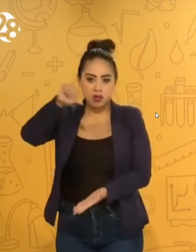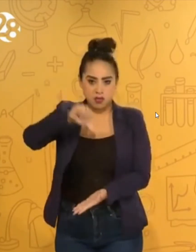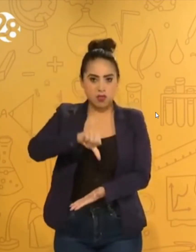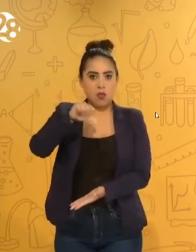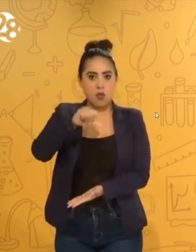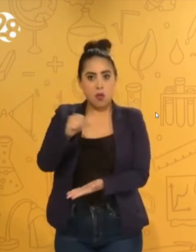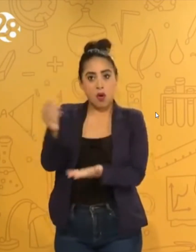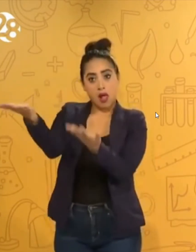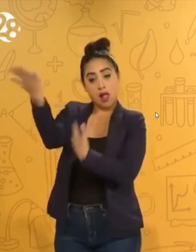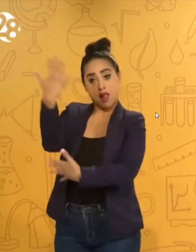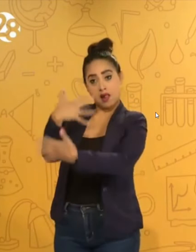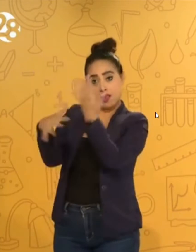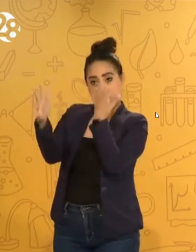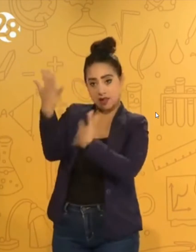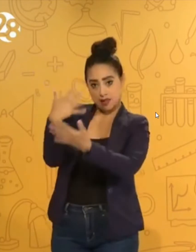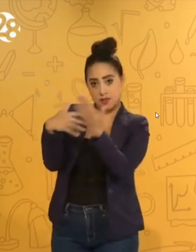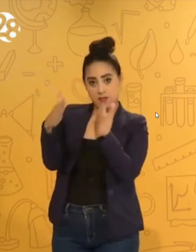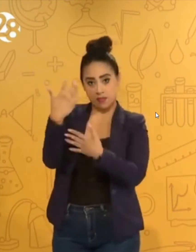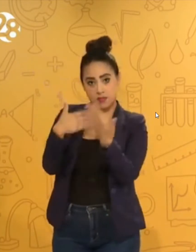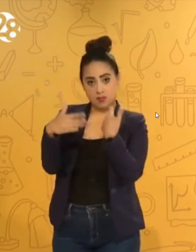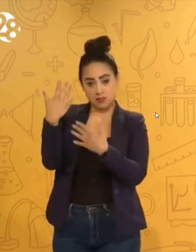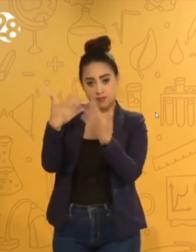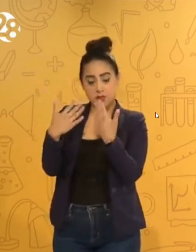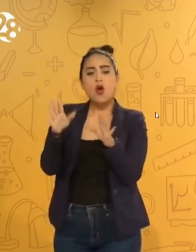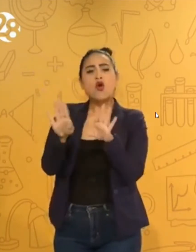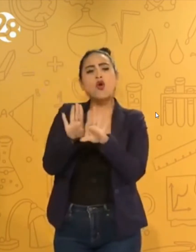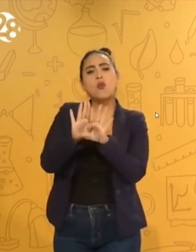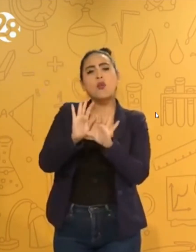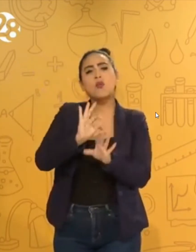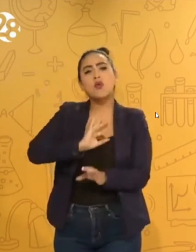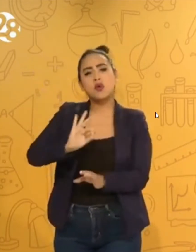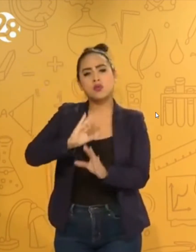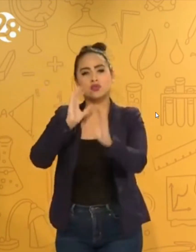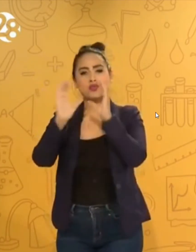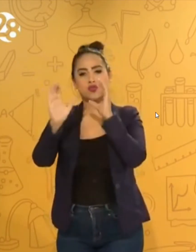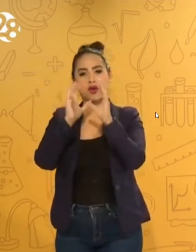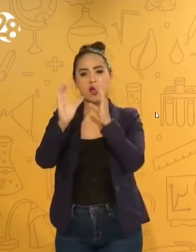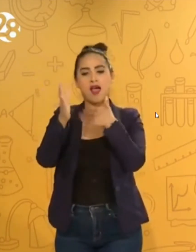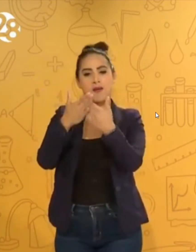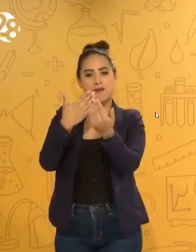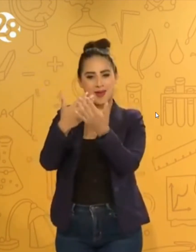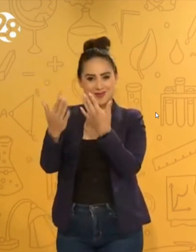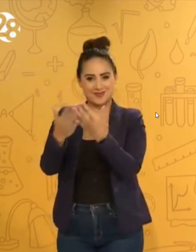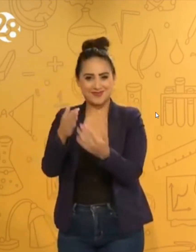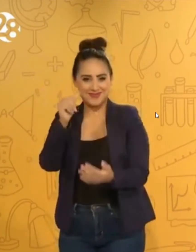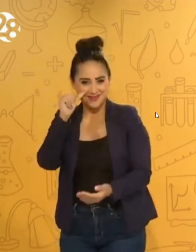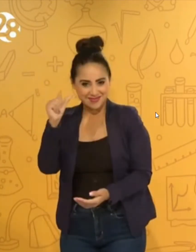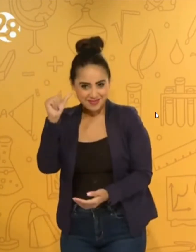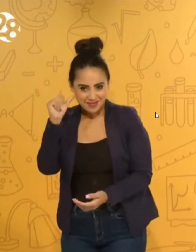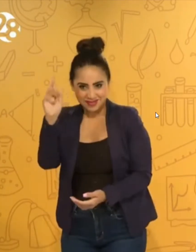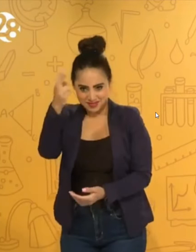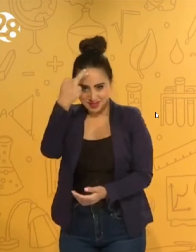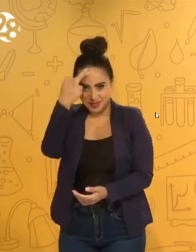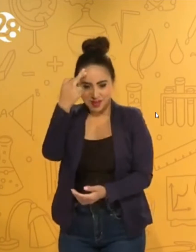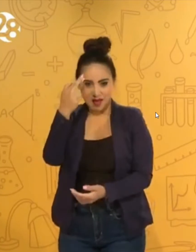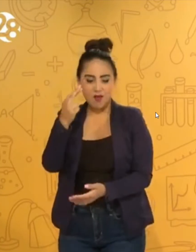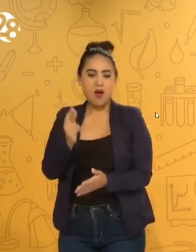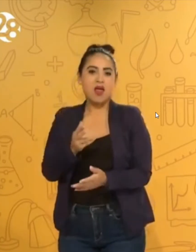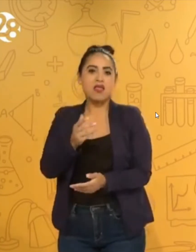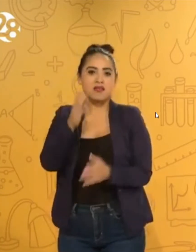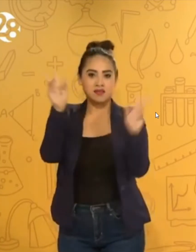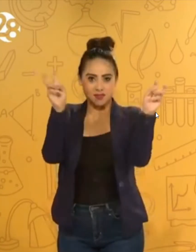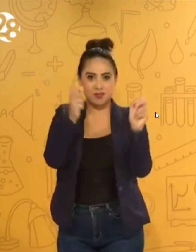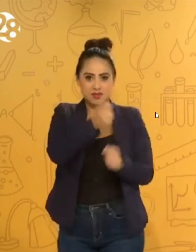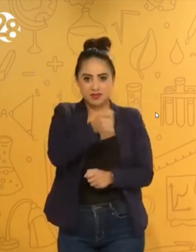es la lengua de señas mexicanas, cómo nos podemos comunicar con nuestras manos. El día de ayer vimos algunos saludos que esperamos,